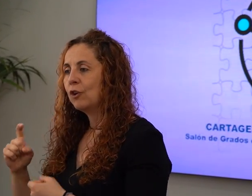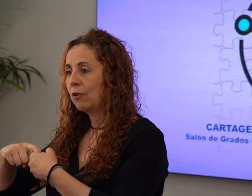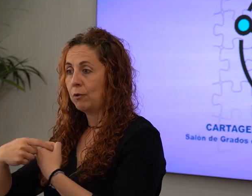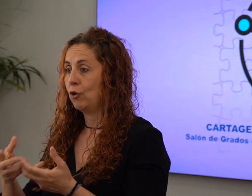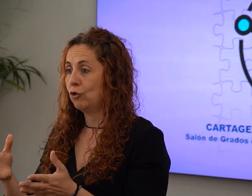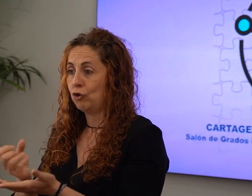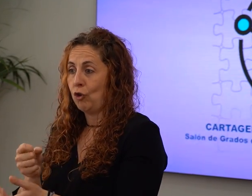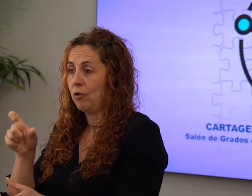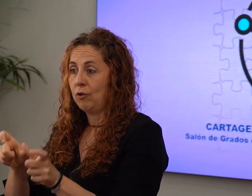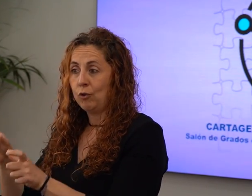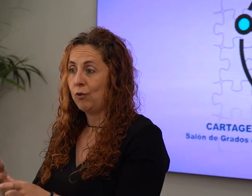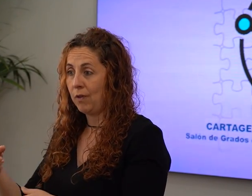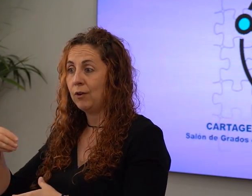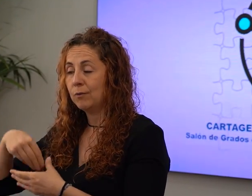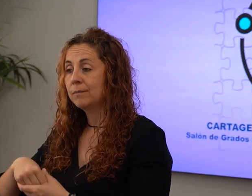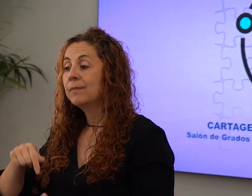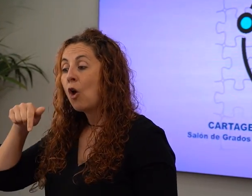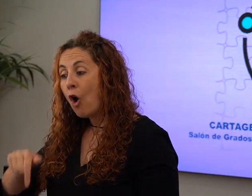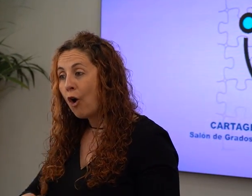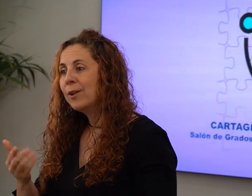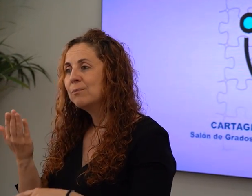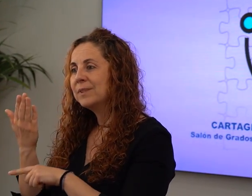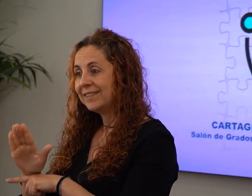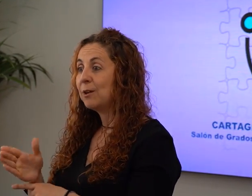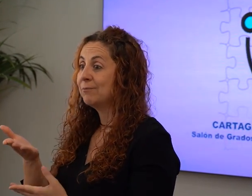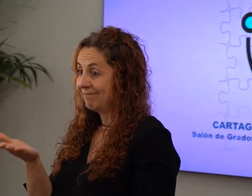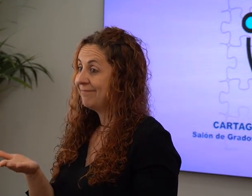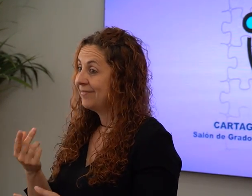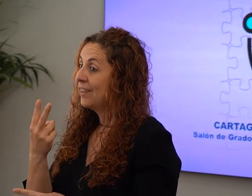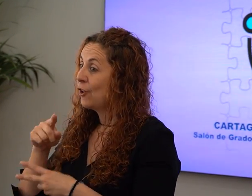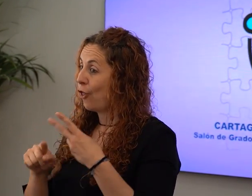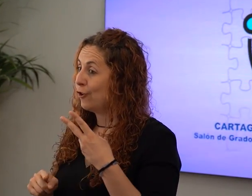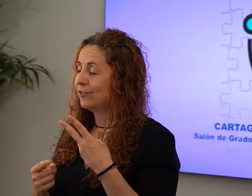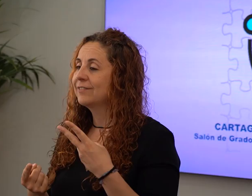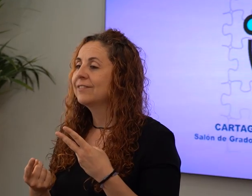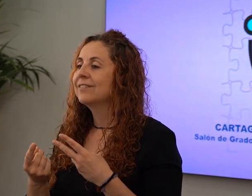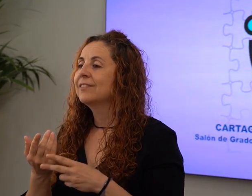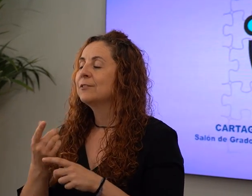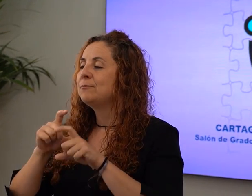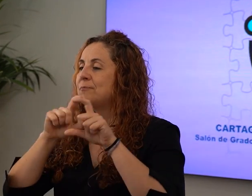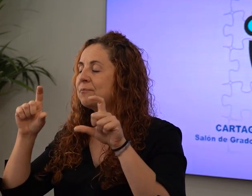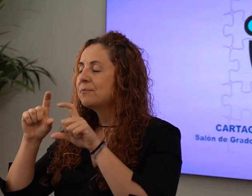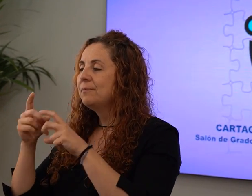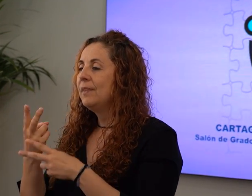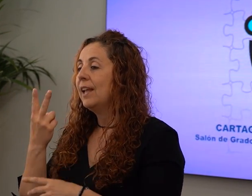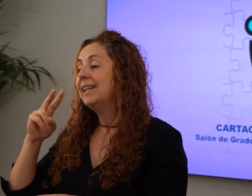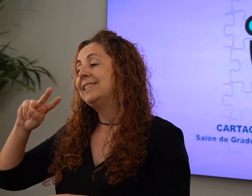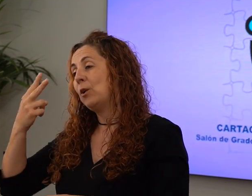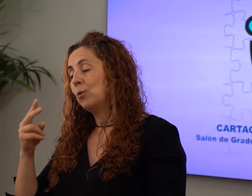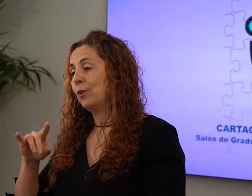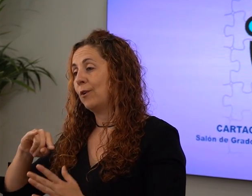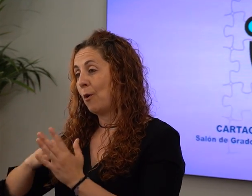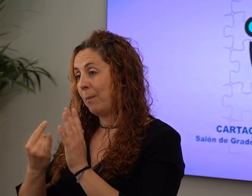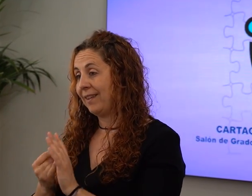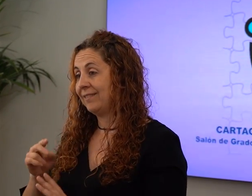la ciudadanía. Hoy presentamos precisamente dos actuaciones que se enmarcan en el segundo plan municipal